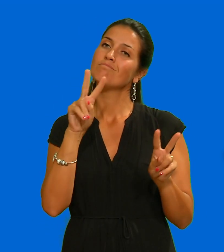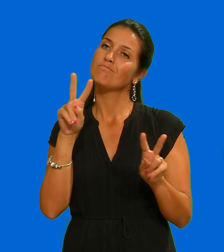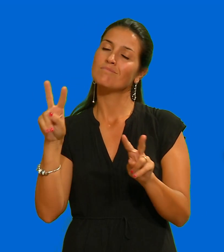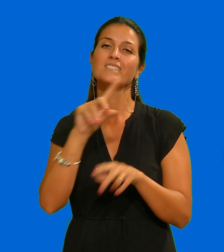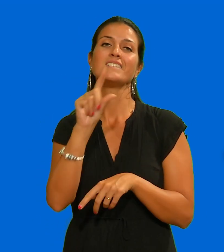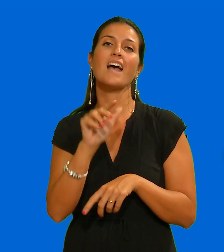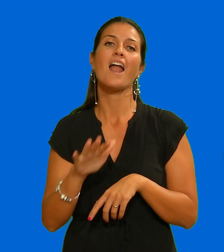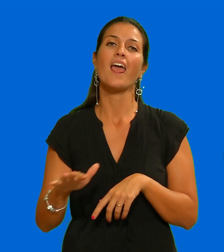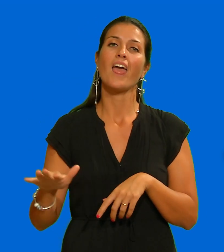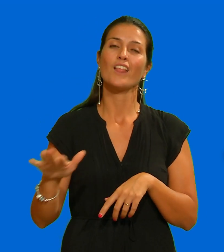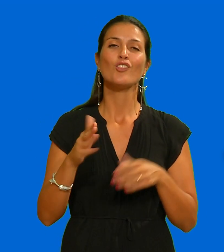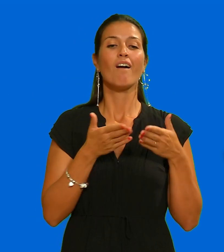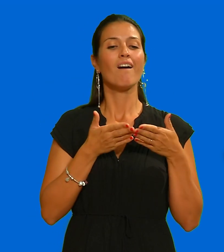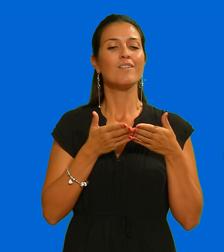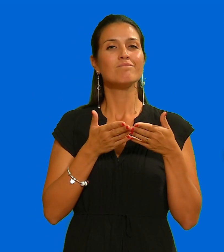Lo sceicco Al Tani